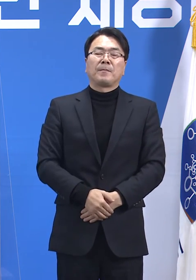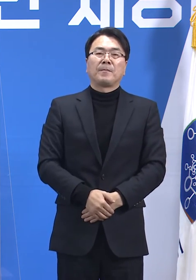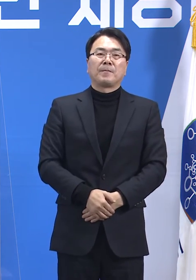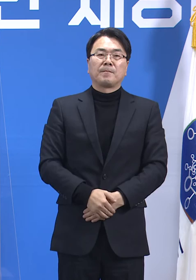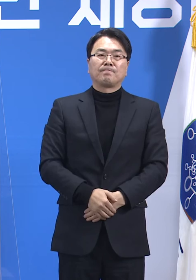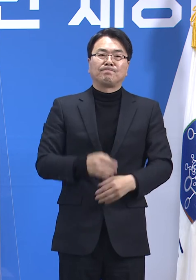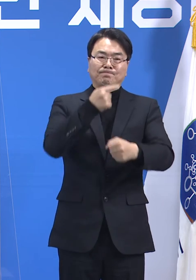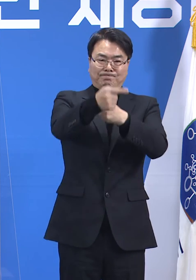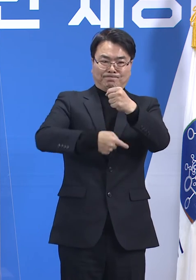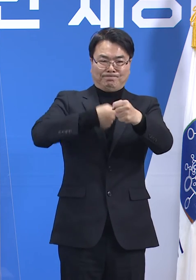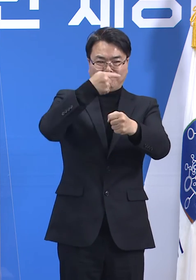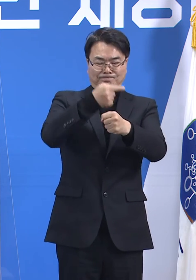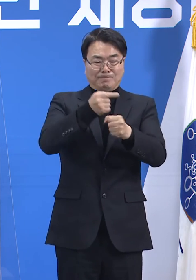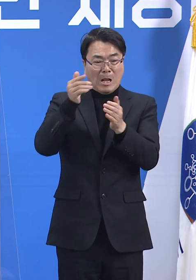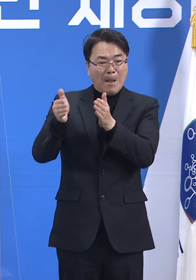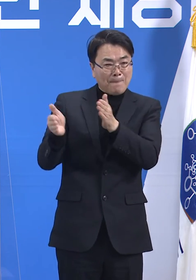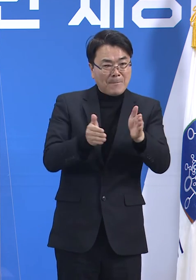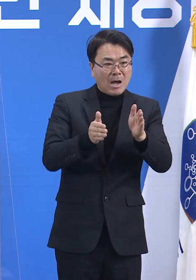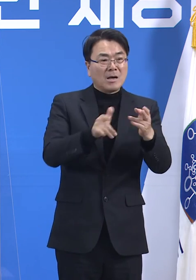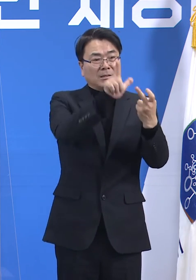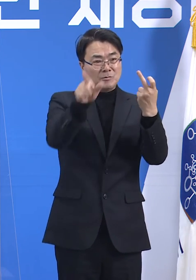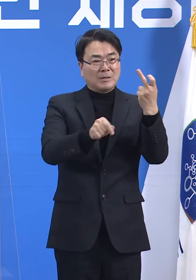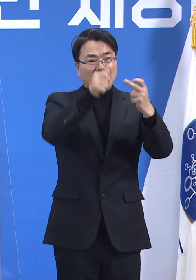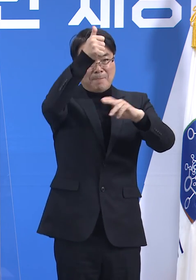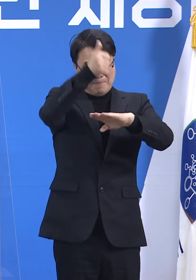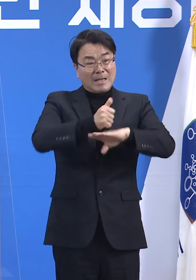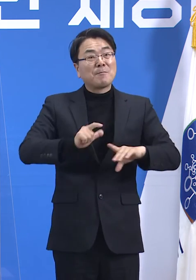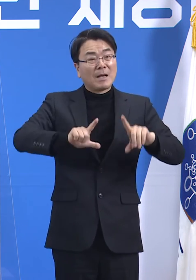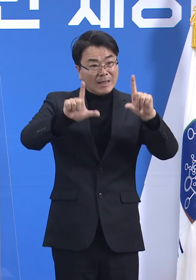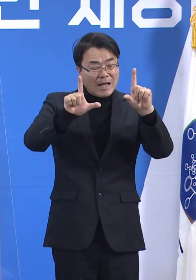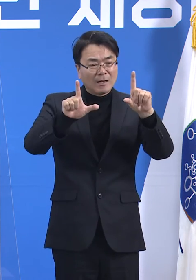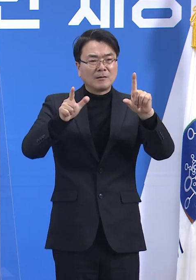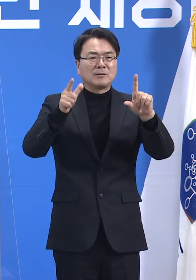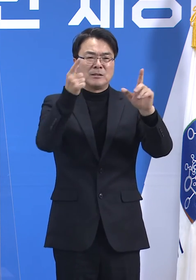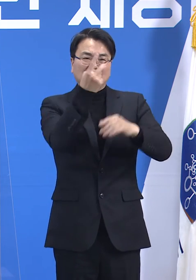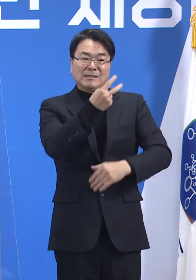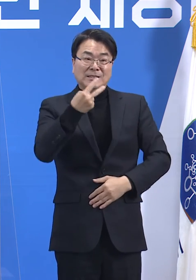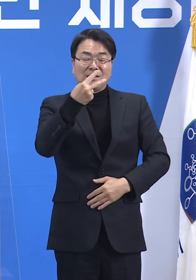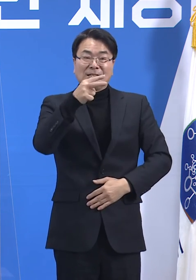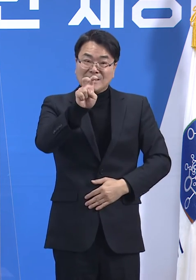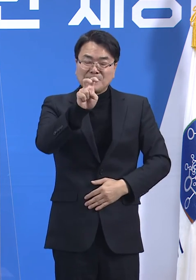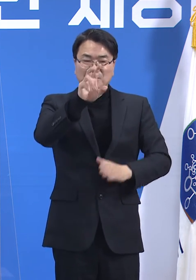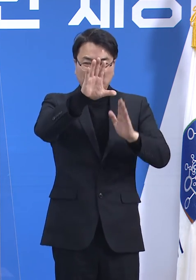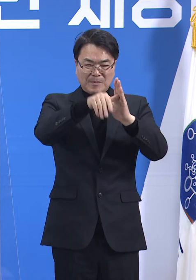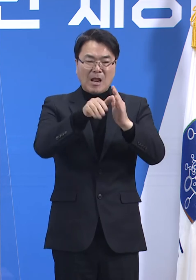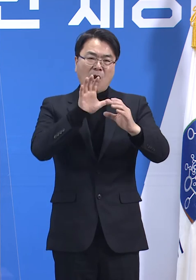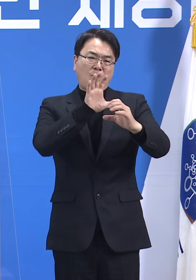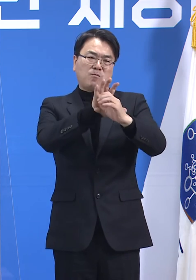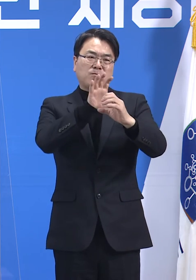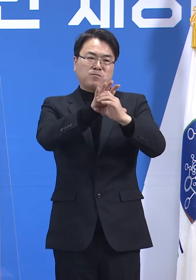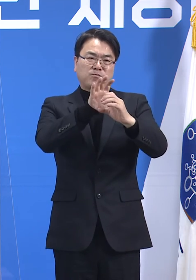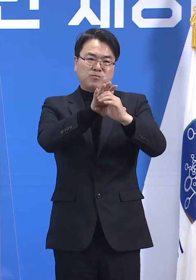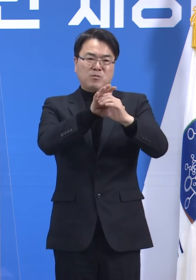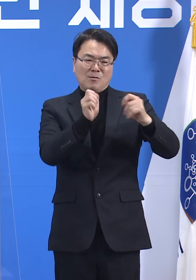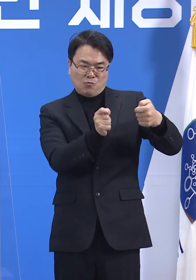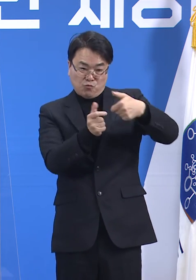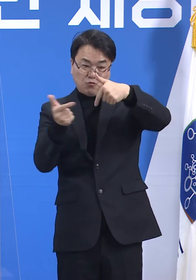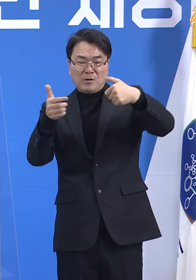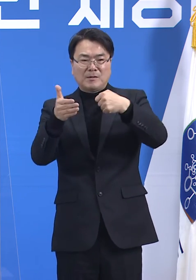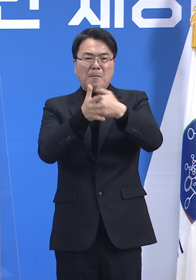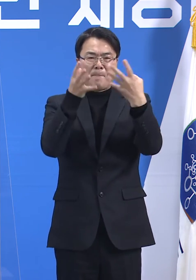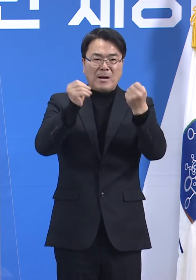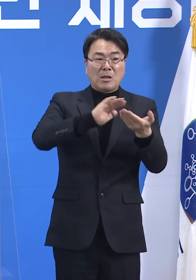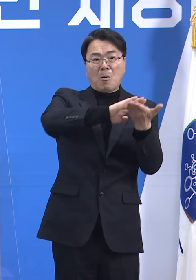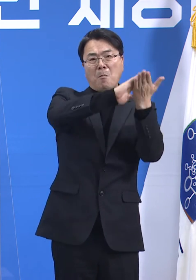한 해를 마무리하는 12월의 마지막 날입니다. 2020년은 코로나19 팬데믹 이후로 많은 것들이